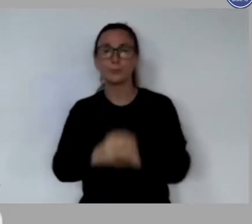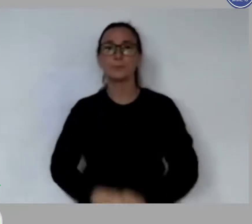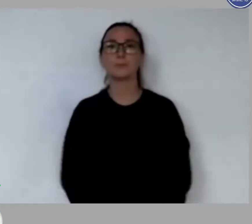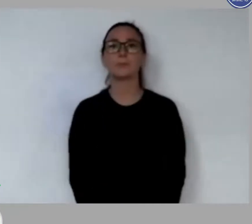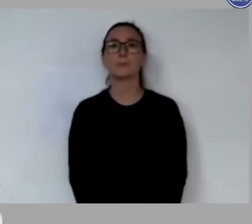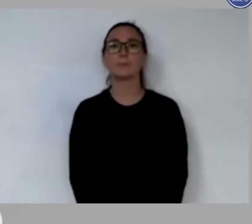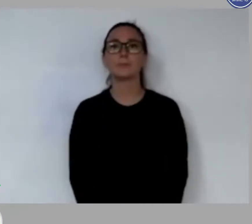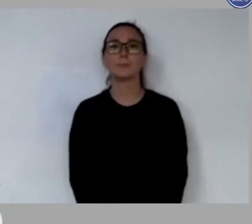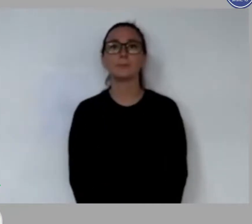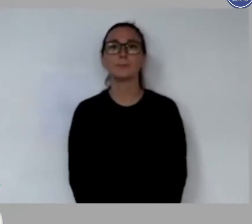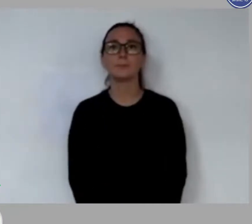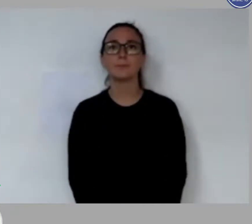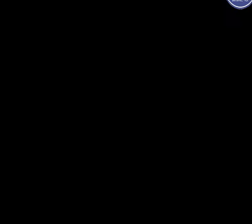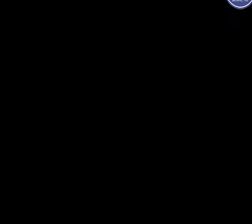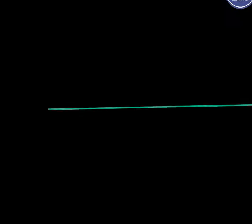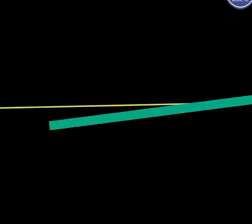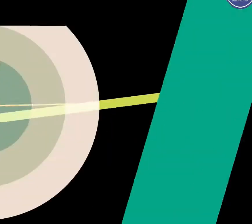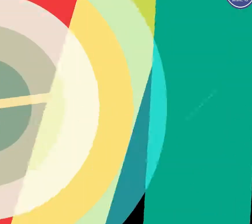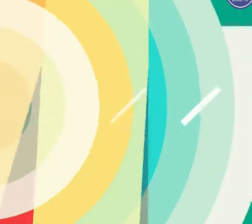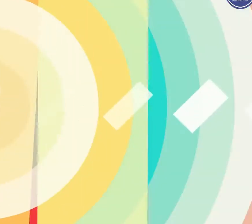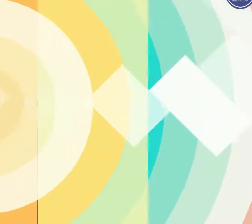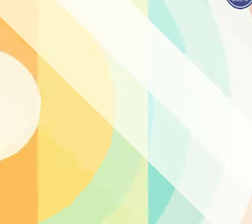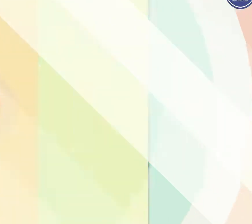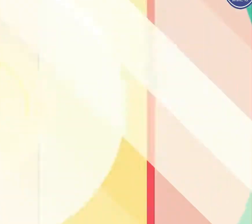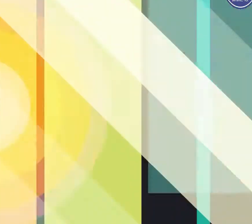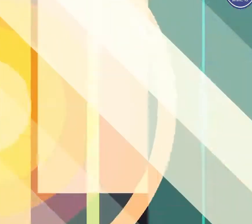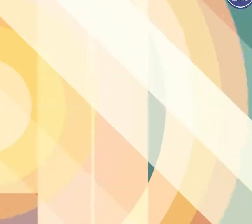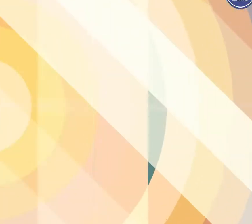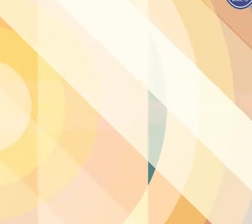Música Música